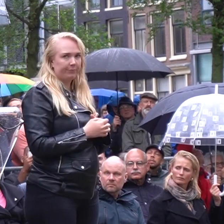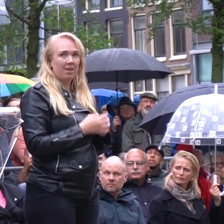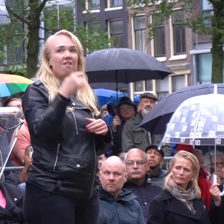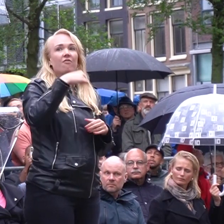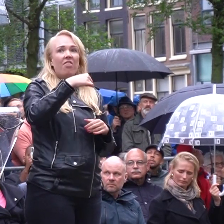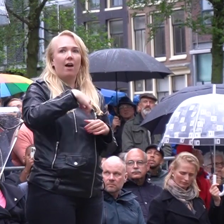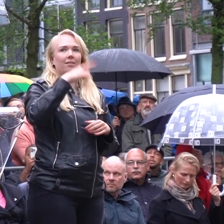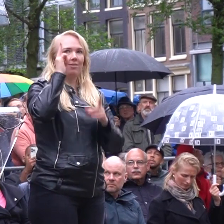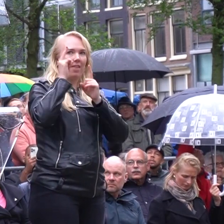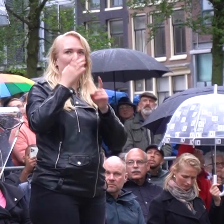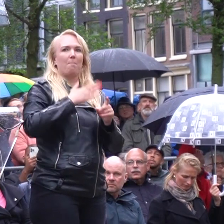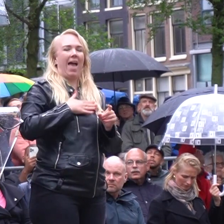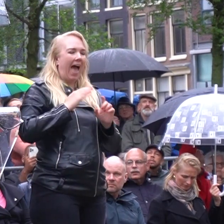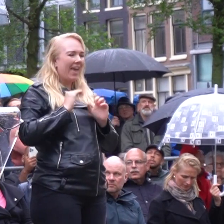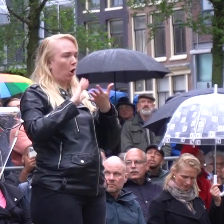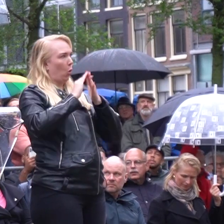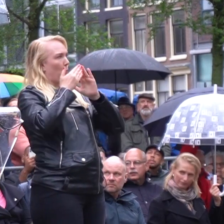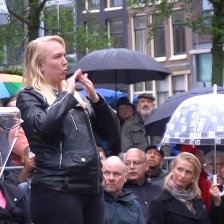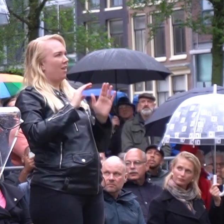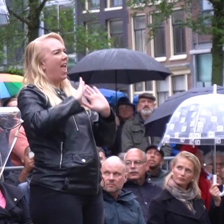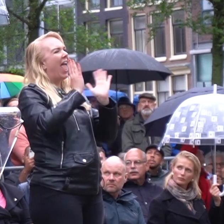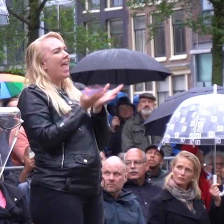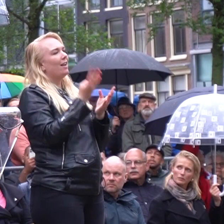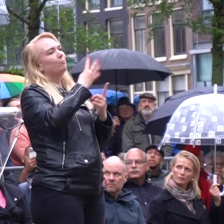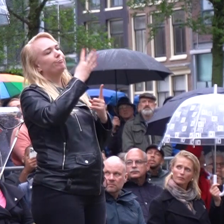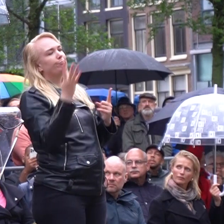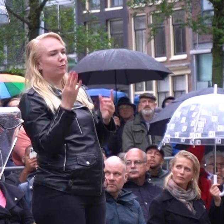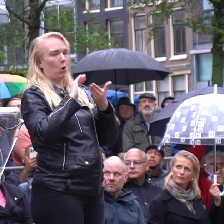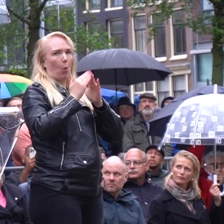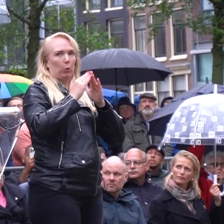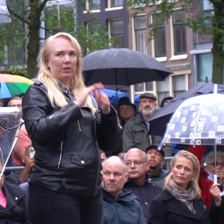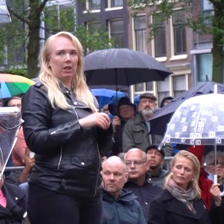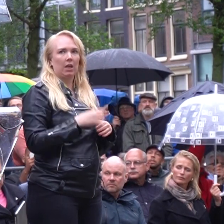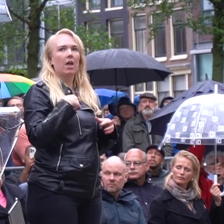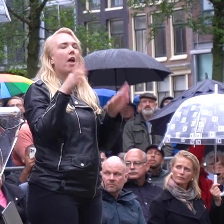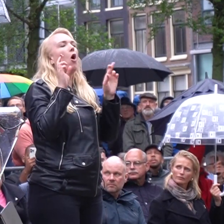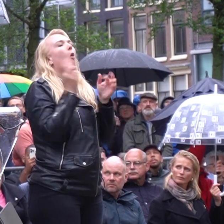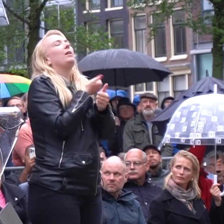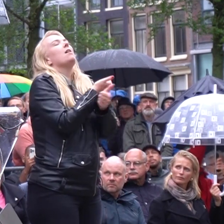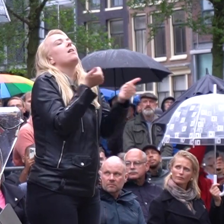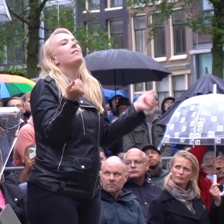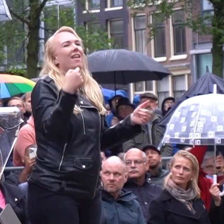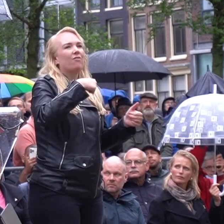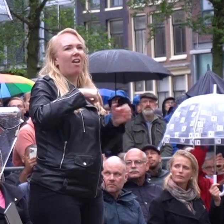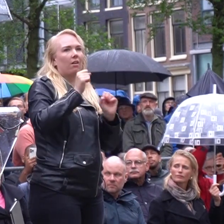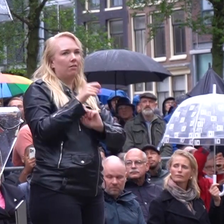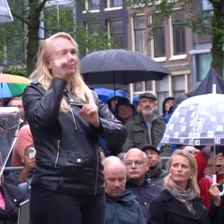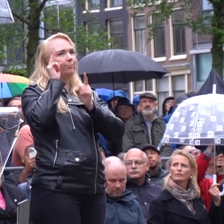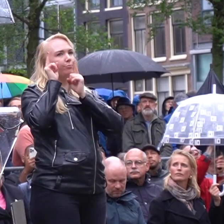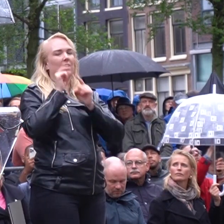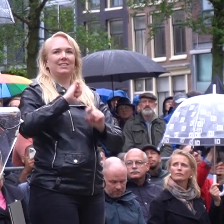Vandaag sta ik stil bij mijn eigen community, de hele LGBTQ plus community. Ik hoop dat iedereen vandaag stil kan staan bij